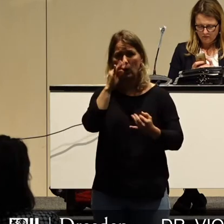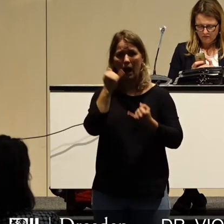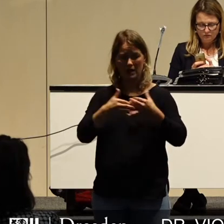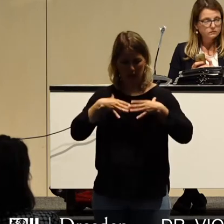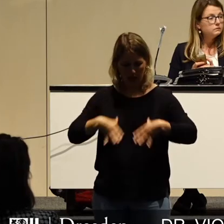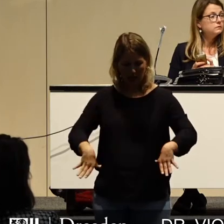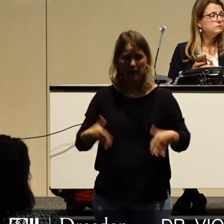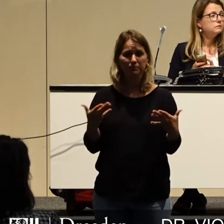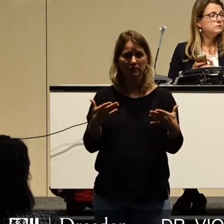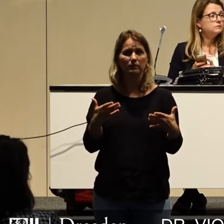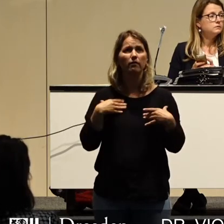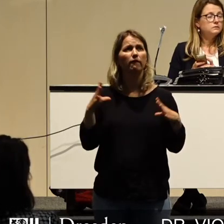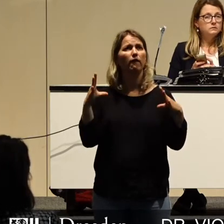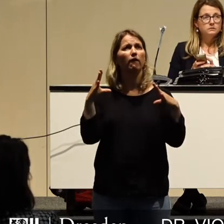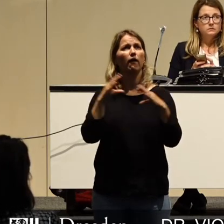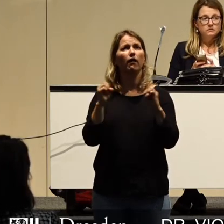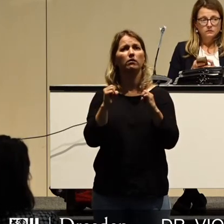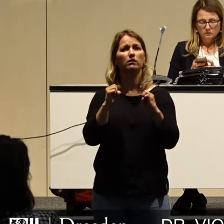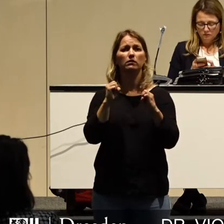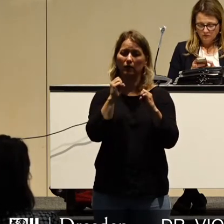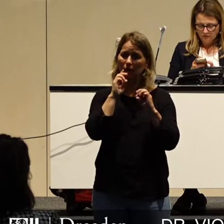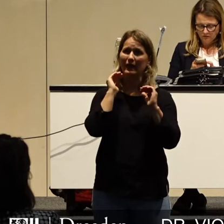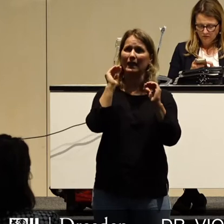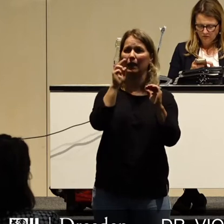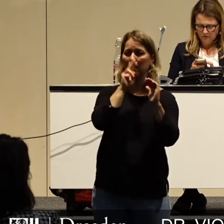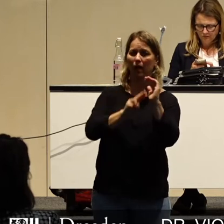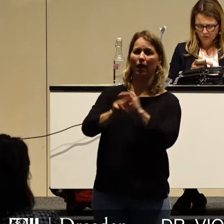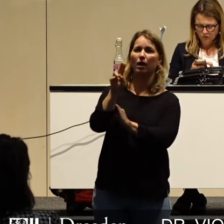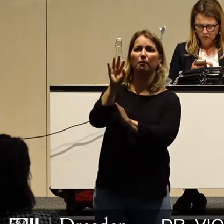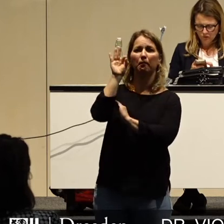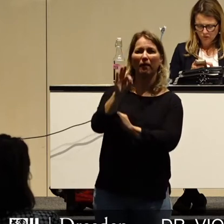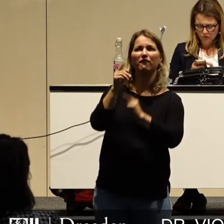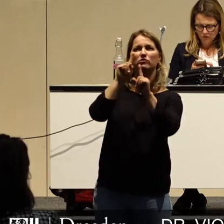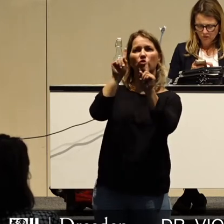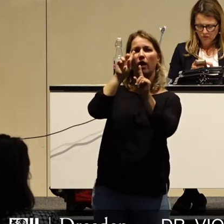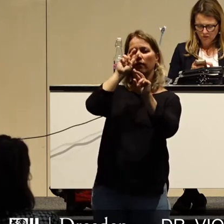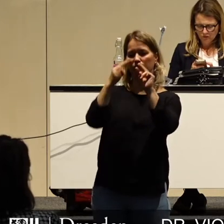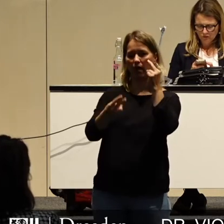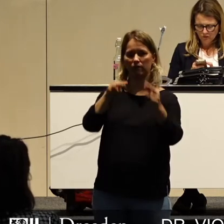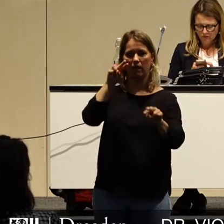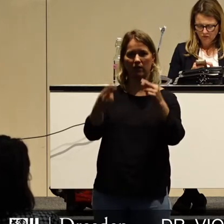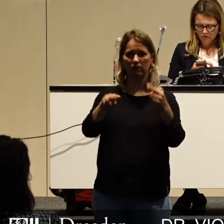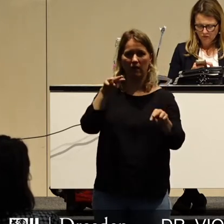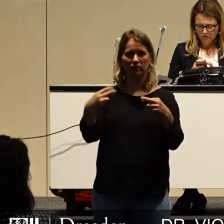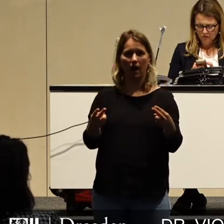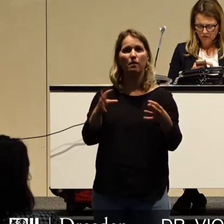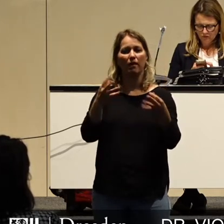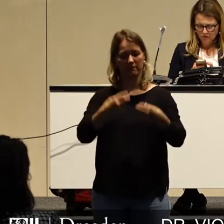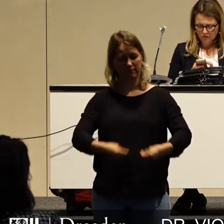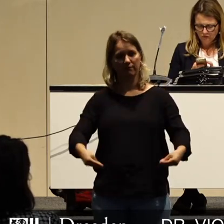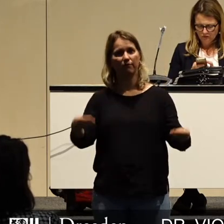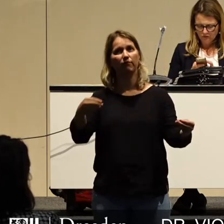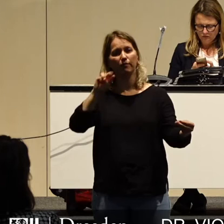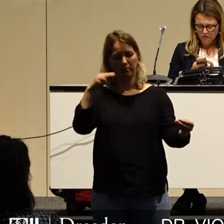die Nacht kalt und finster hereinbricht, schaut es zum Himmel und plötzlich fallen die Sterne herunter, direkt in das zur Schürze aufgespannte